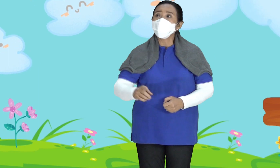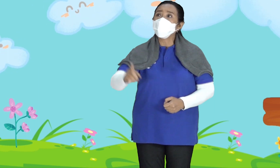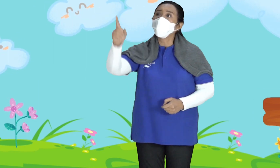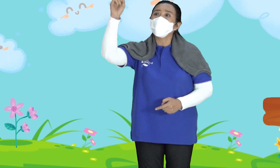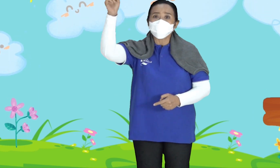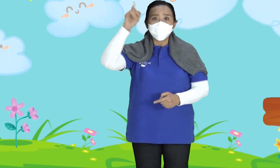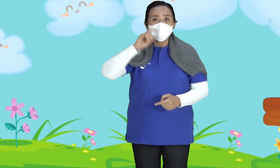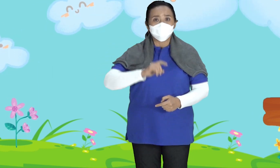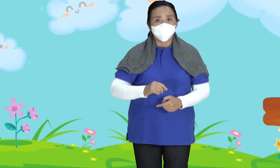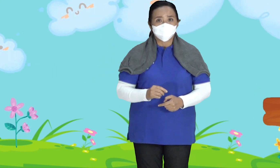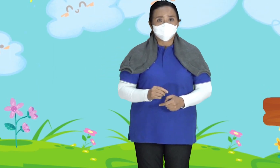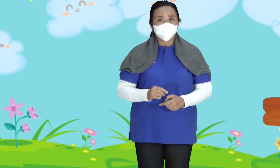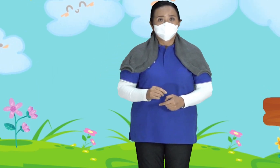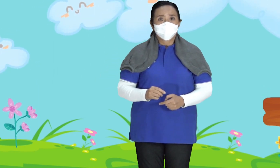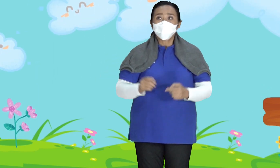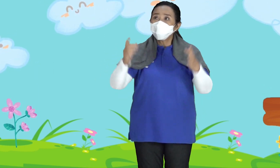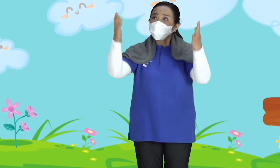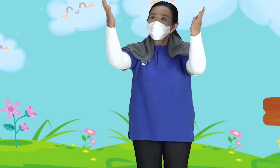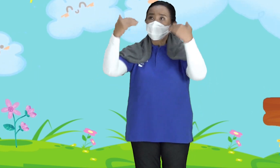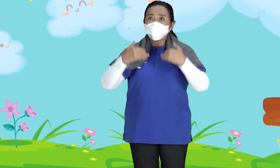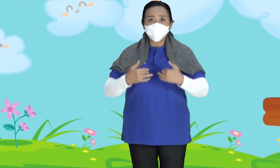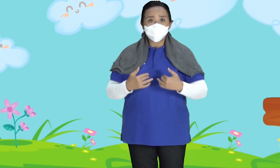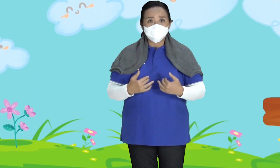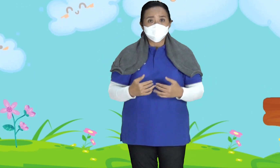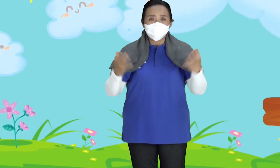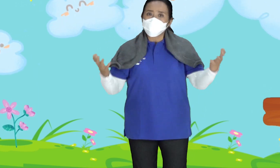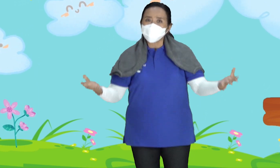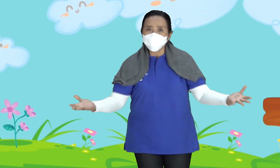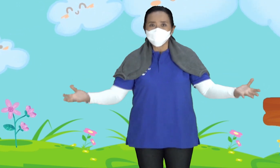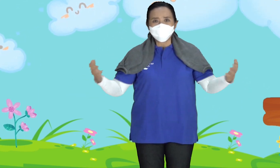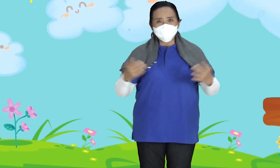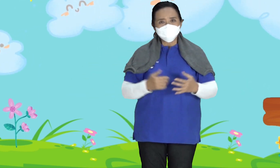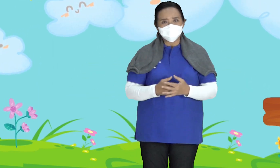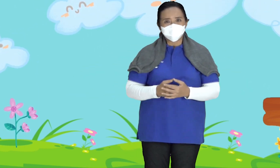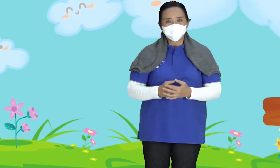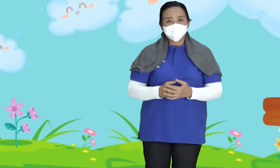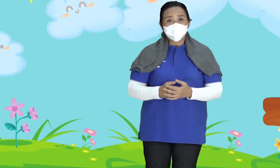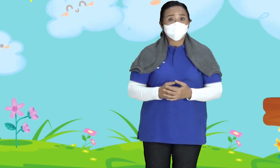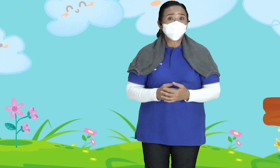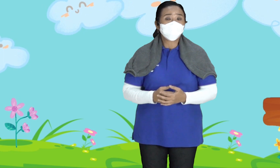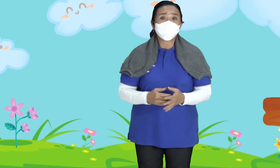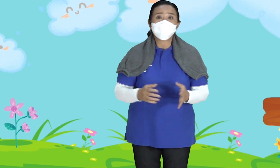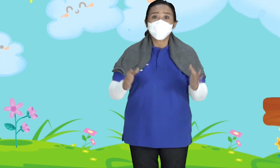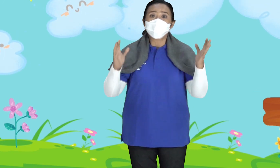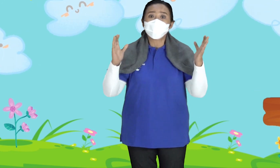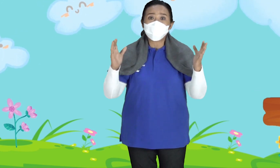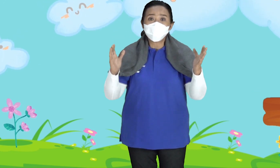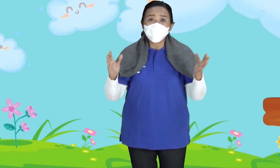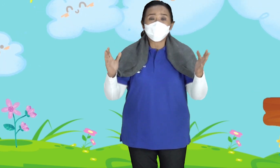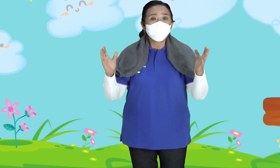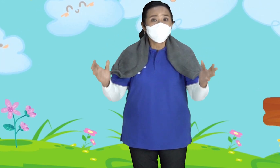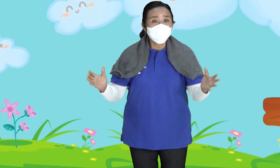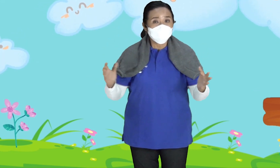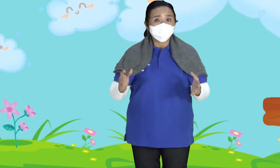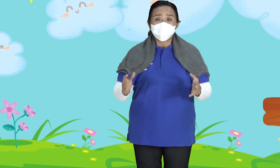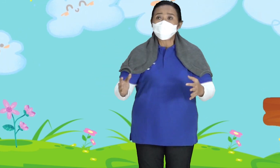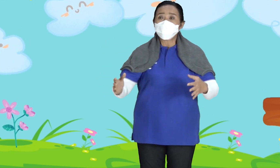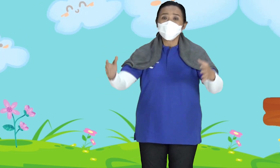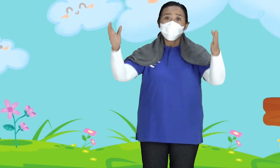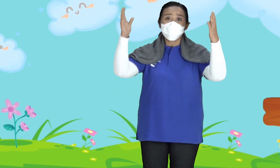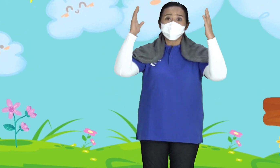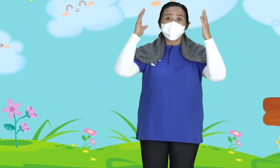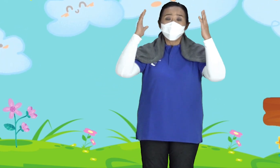Baal Di Gunung Karbel Untuk mendatangkan hujan Siapa yang benar Tentu saja Nabi Elia